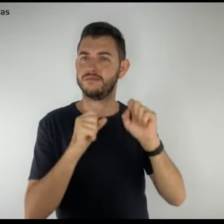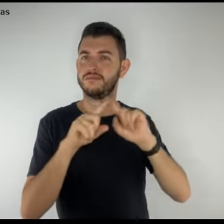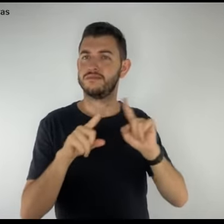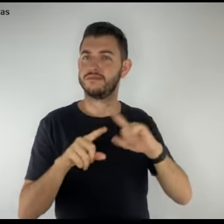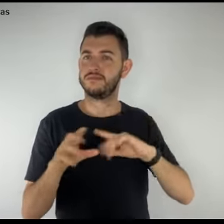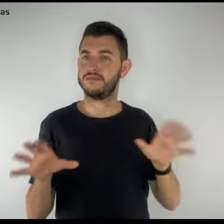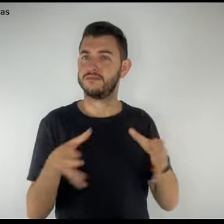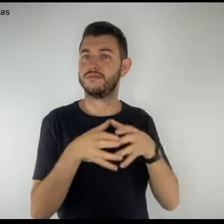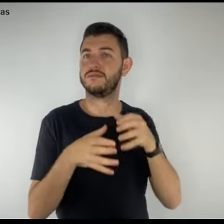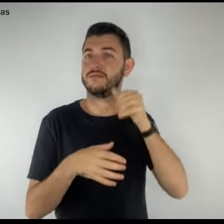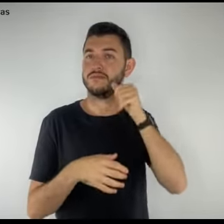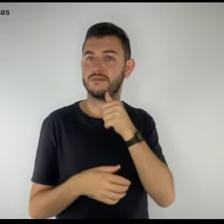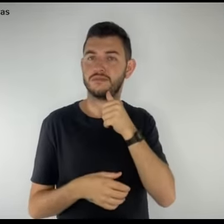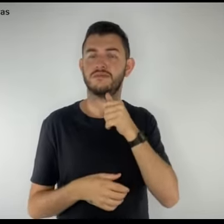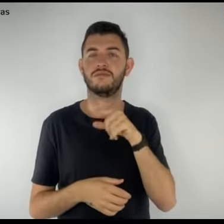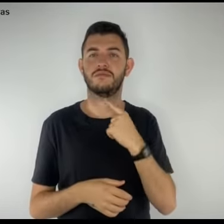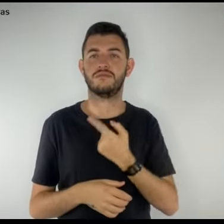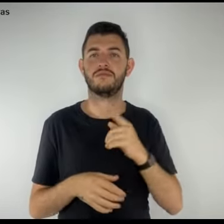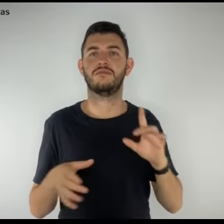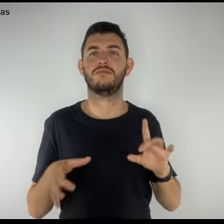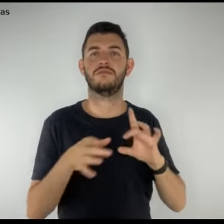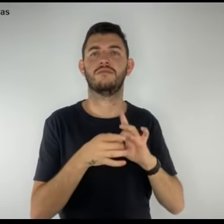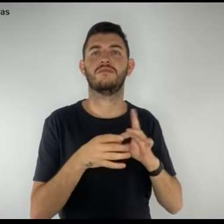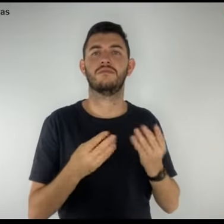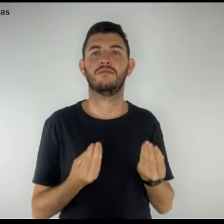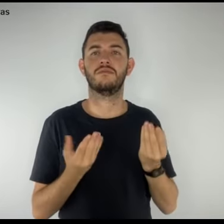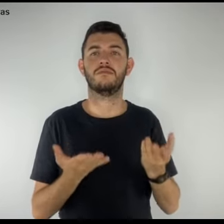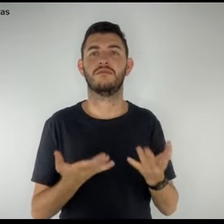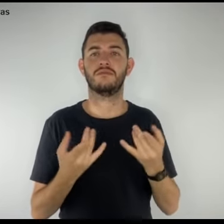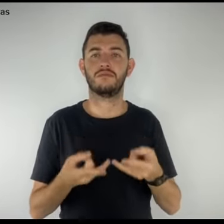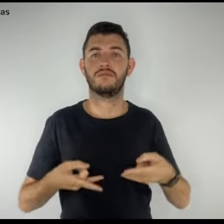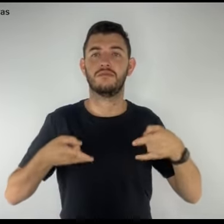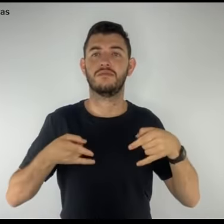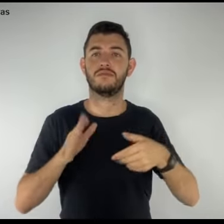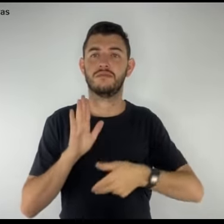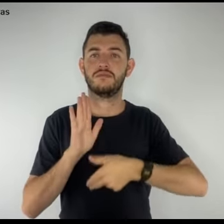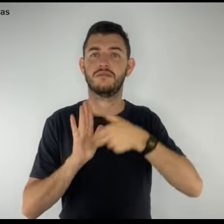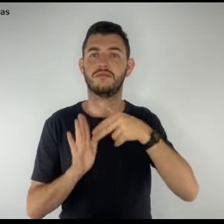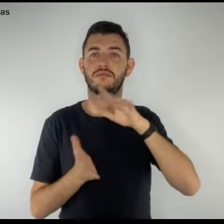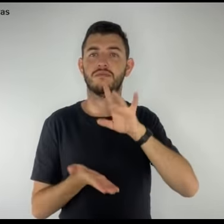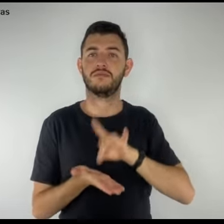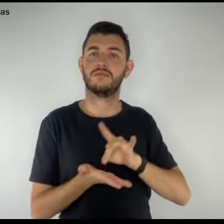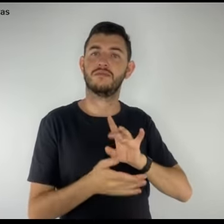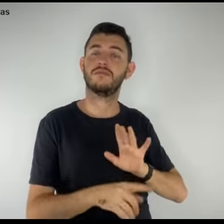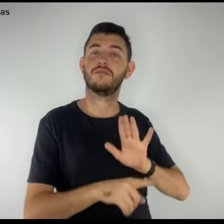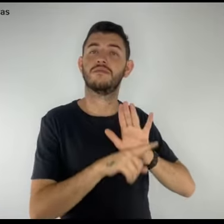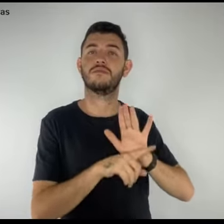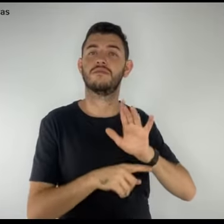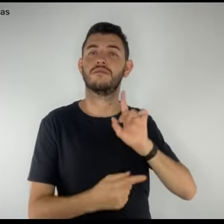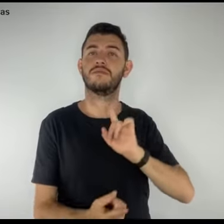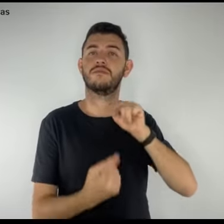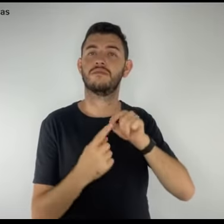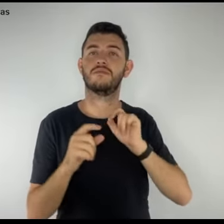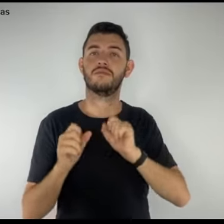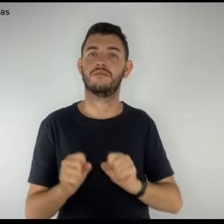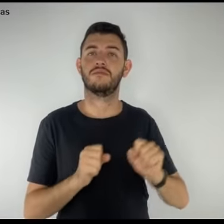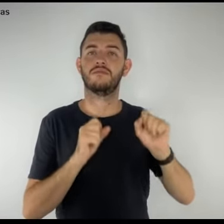ainda a essas mulheres a distribuição de absorventes para reforçar a implantação e